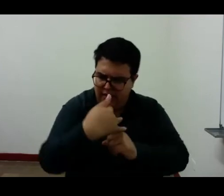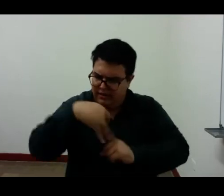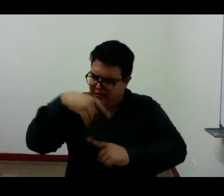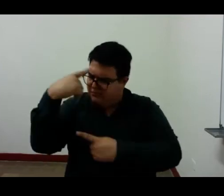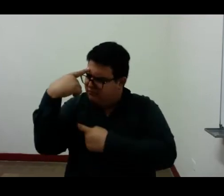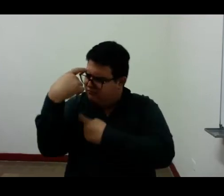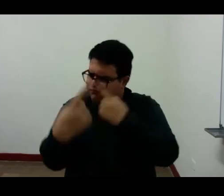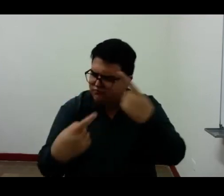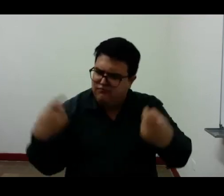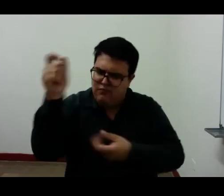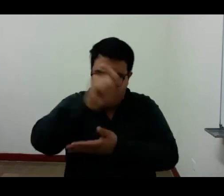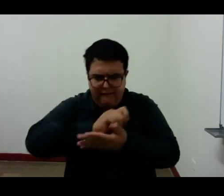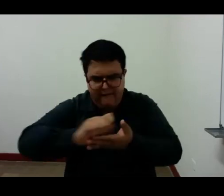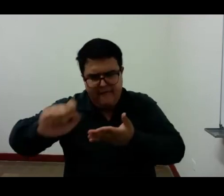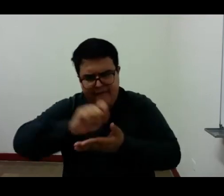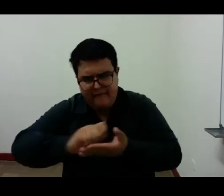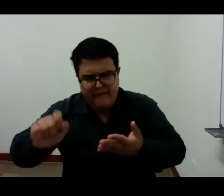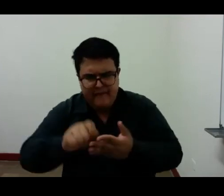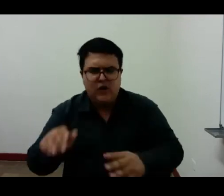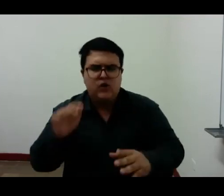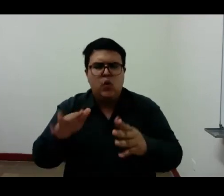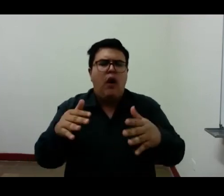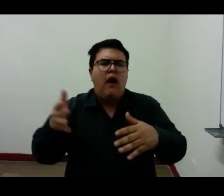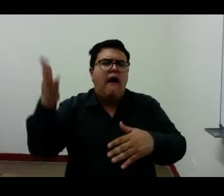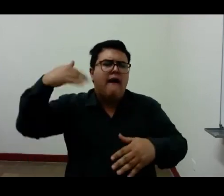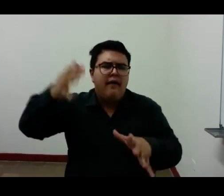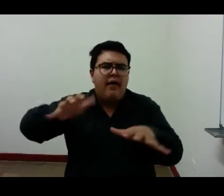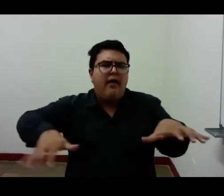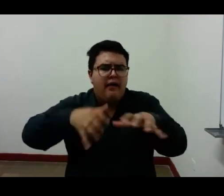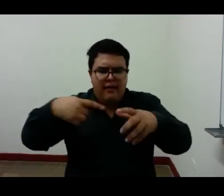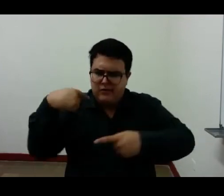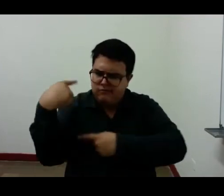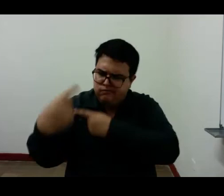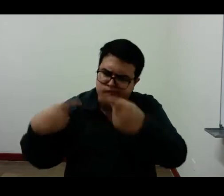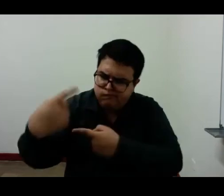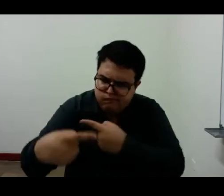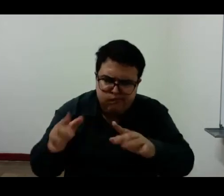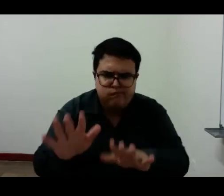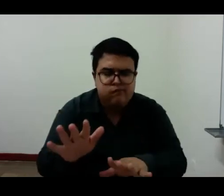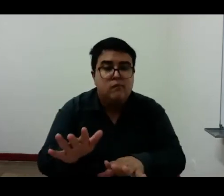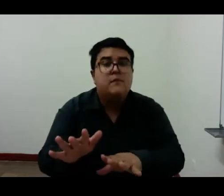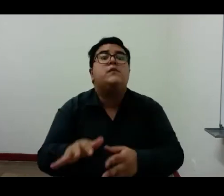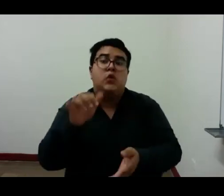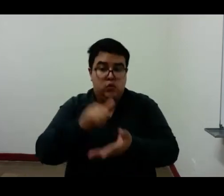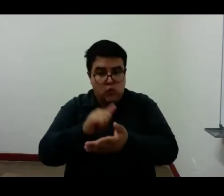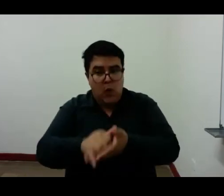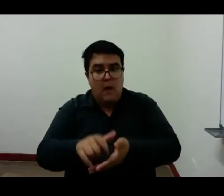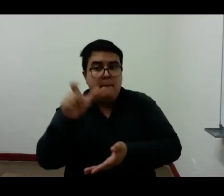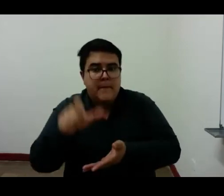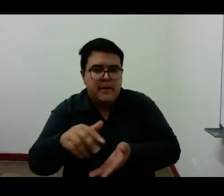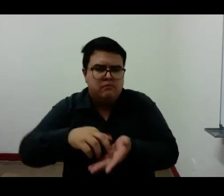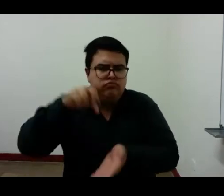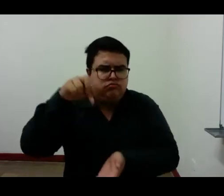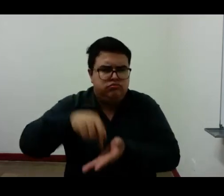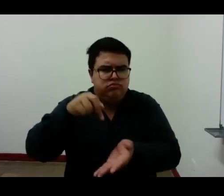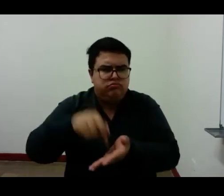sobre su generación este personaje tiene como